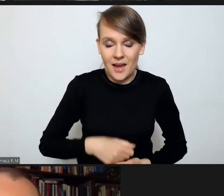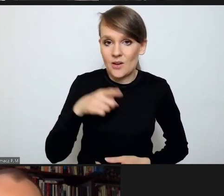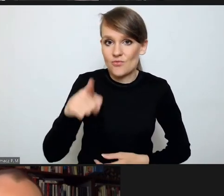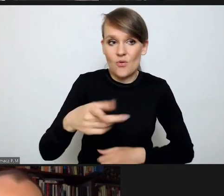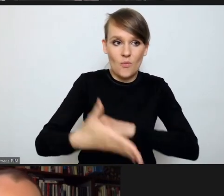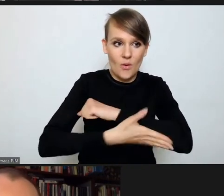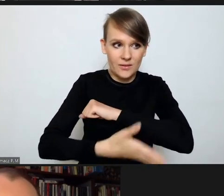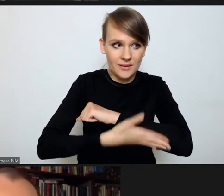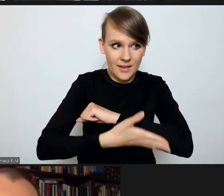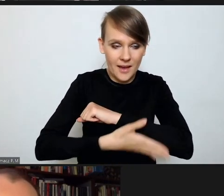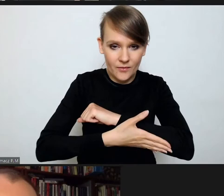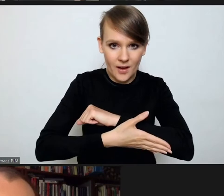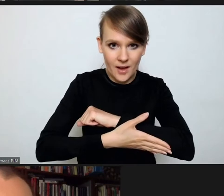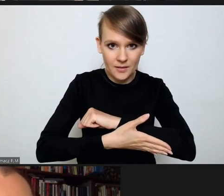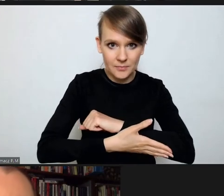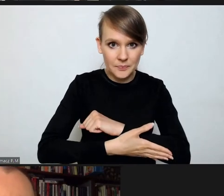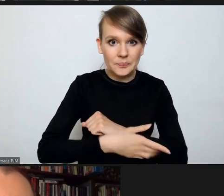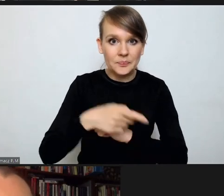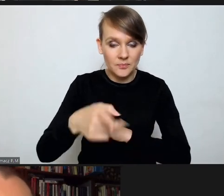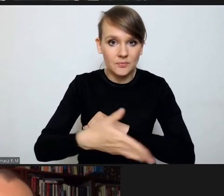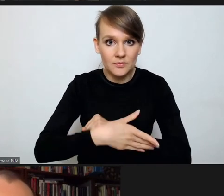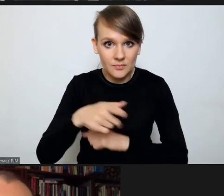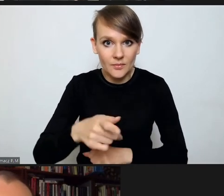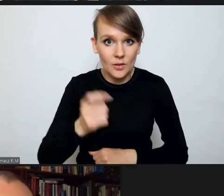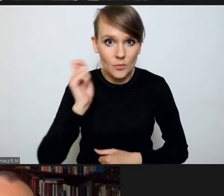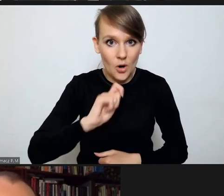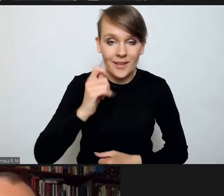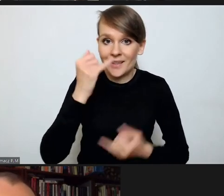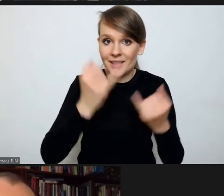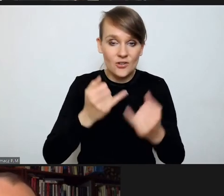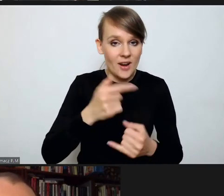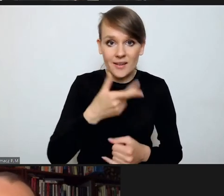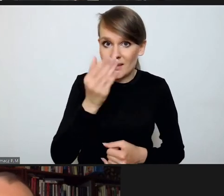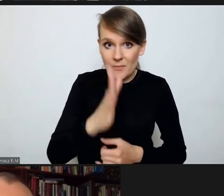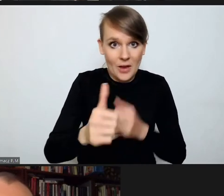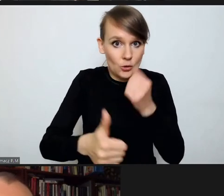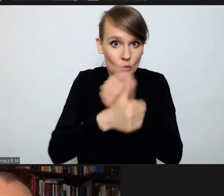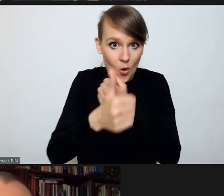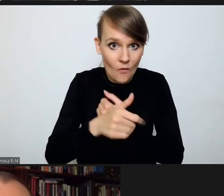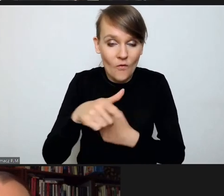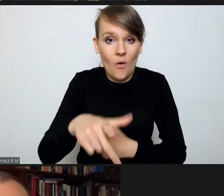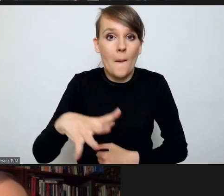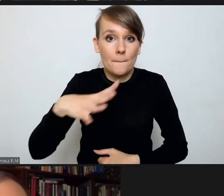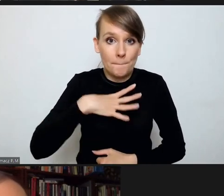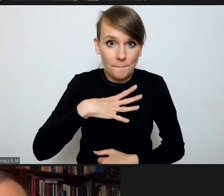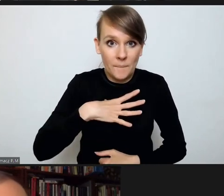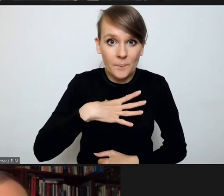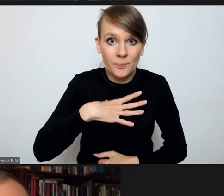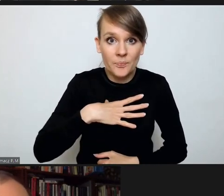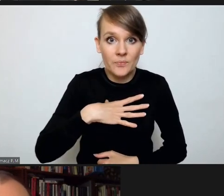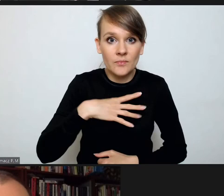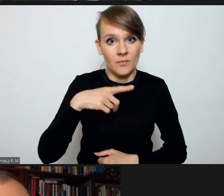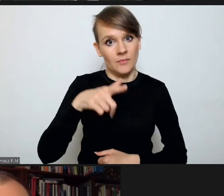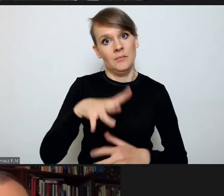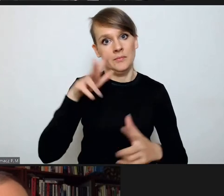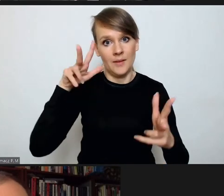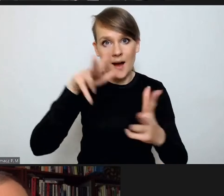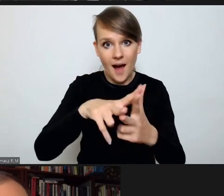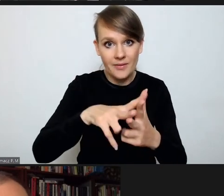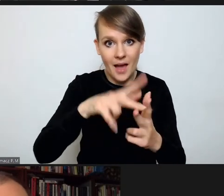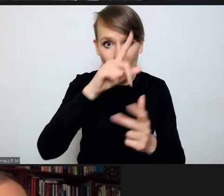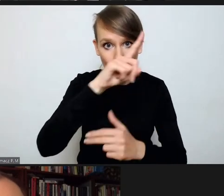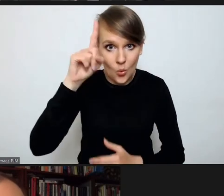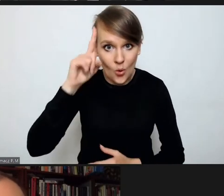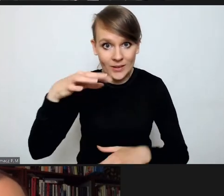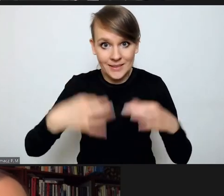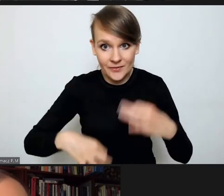chapeau tej zbrodni. Więc jeżeli nie udowodni się, że miał miejsce zmasowany atak na ludność